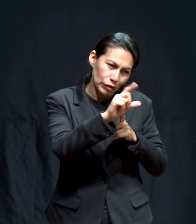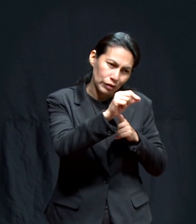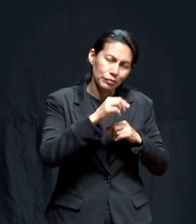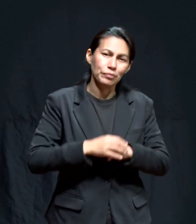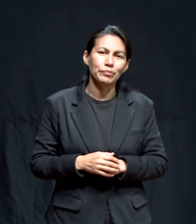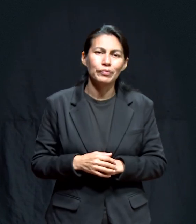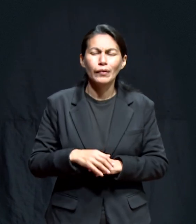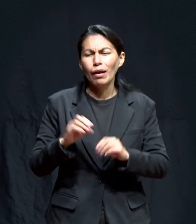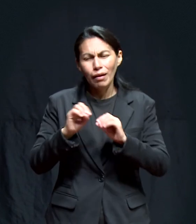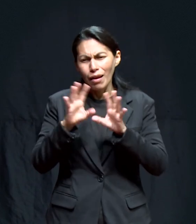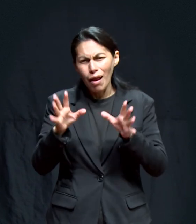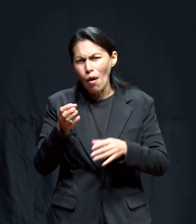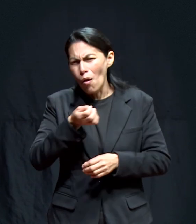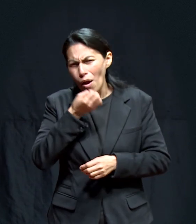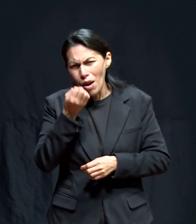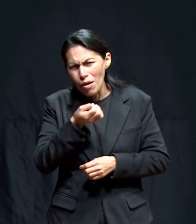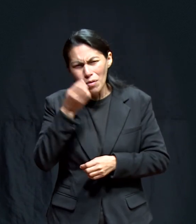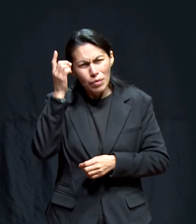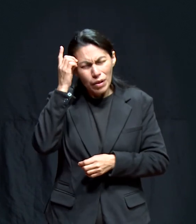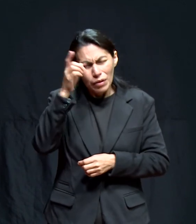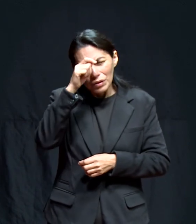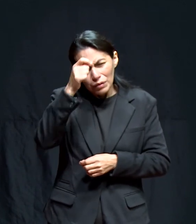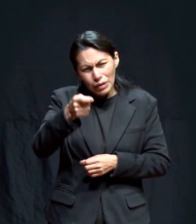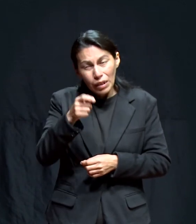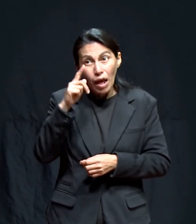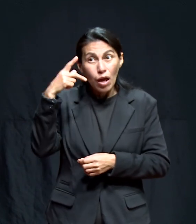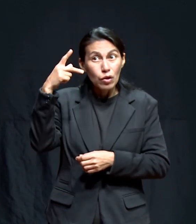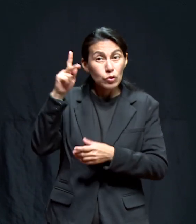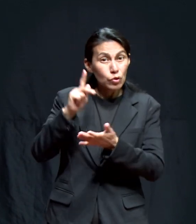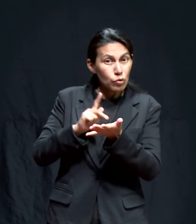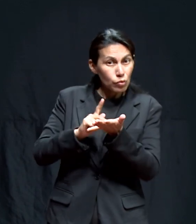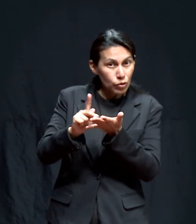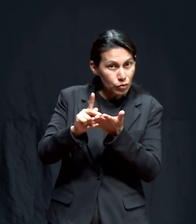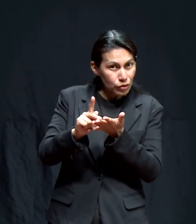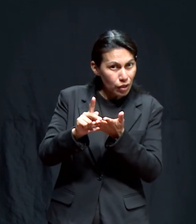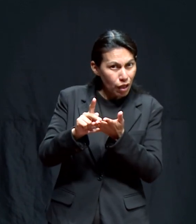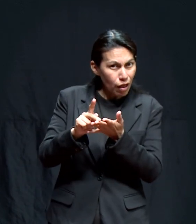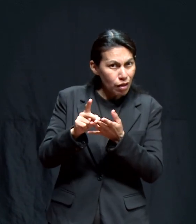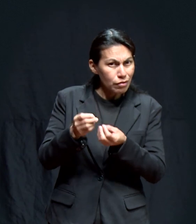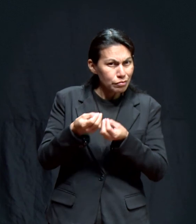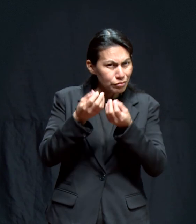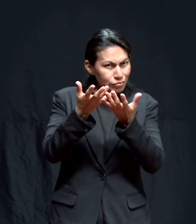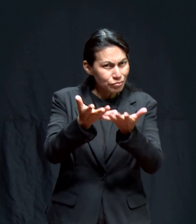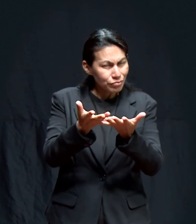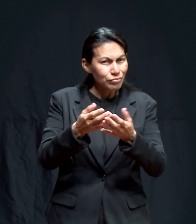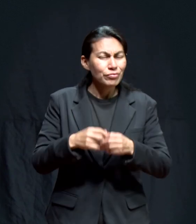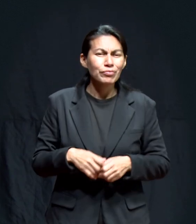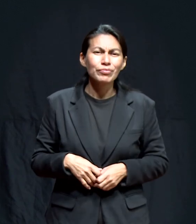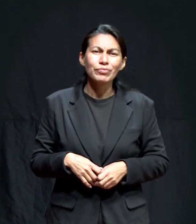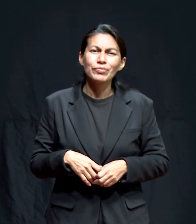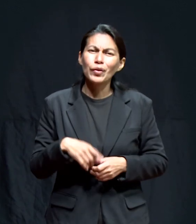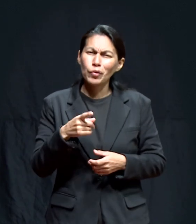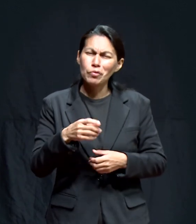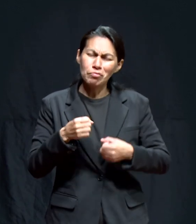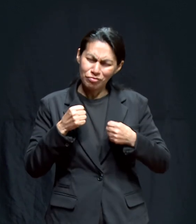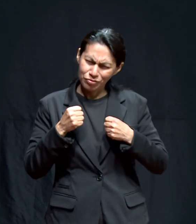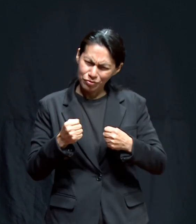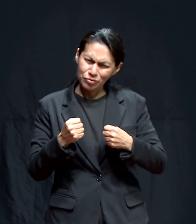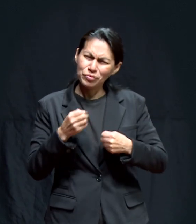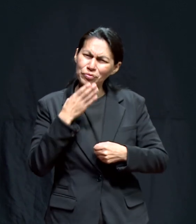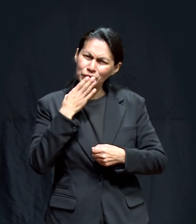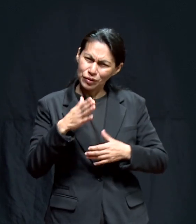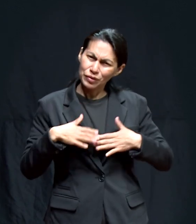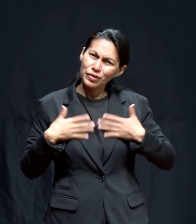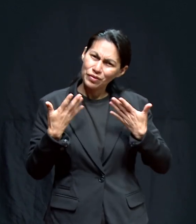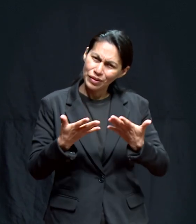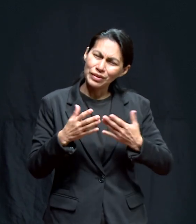dé La seguridad Y conforme a la voluntad de Dios Agradable y perfecta Puedas